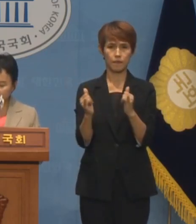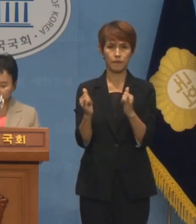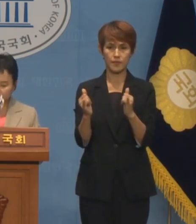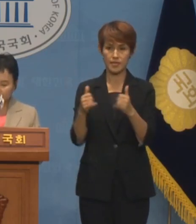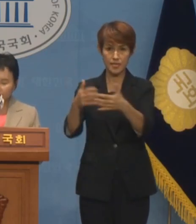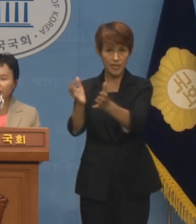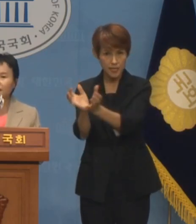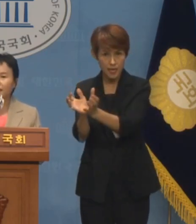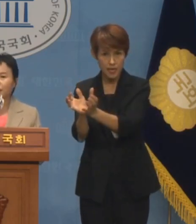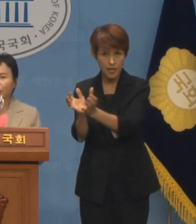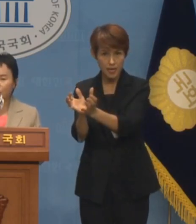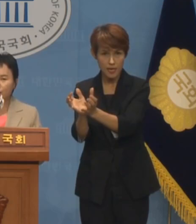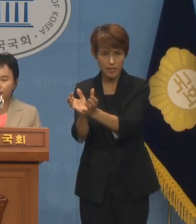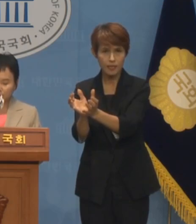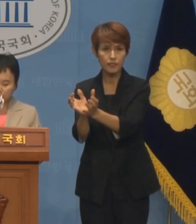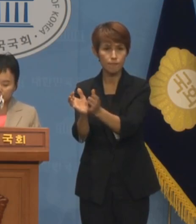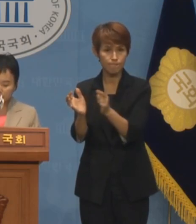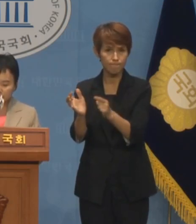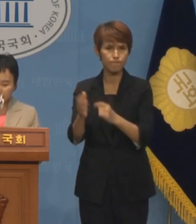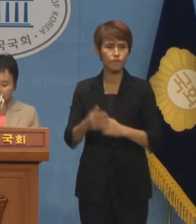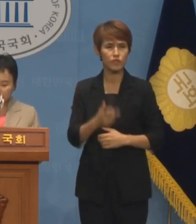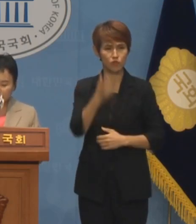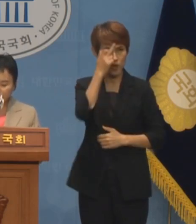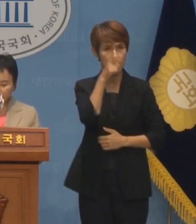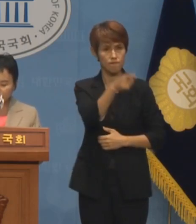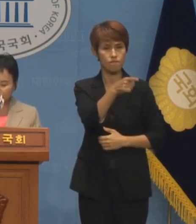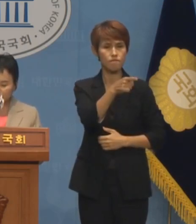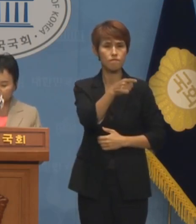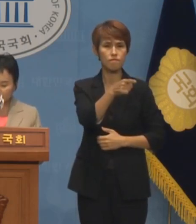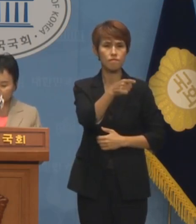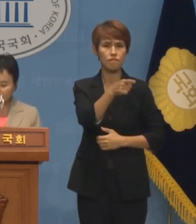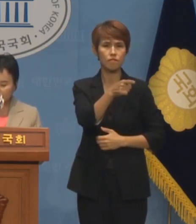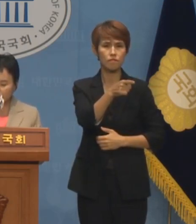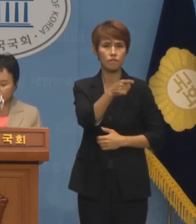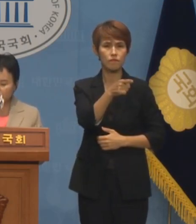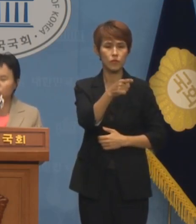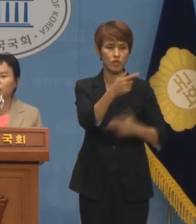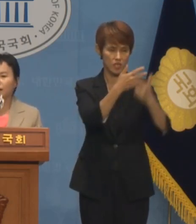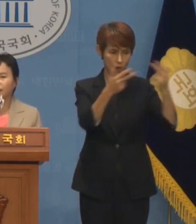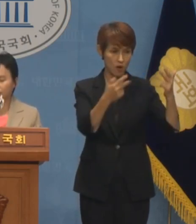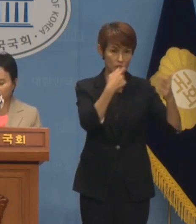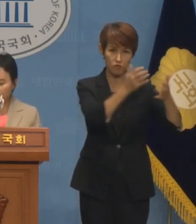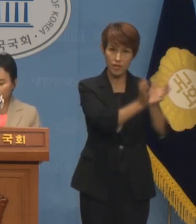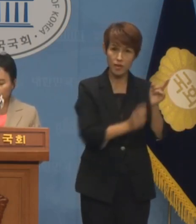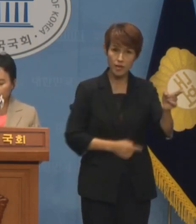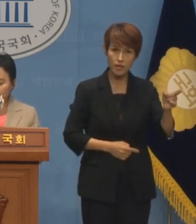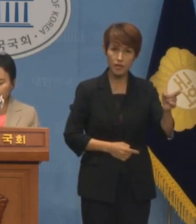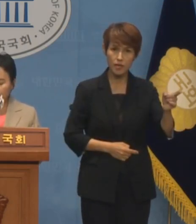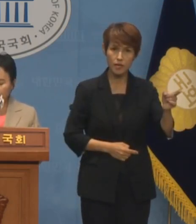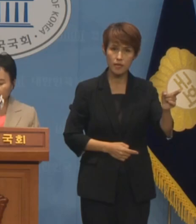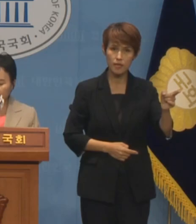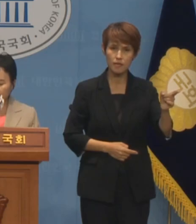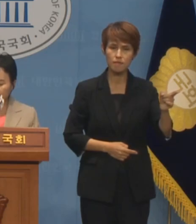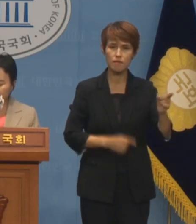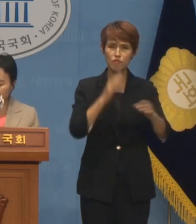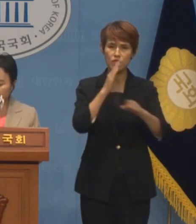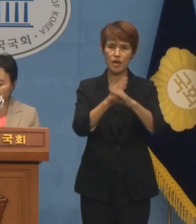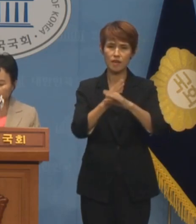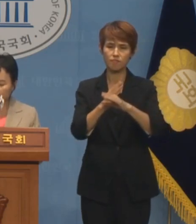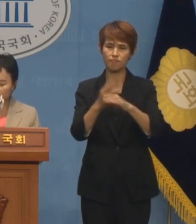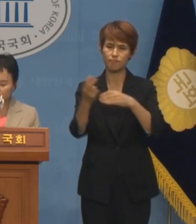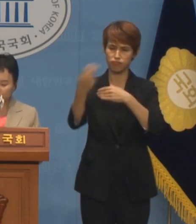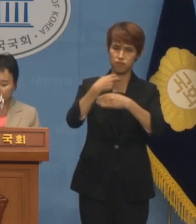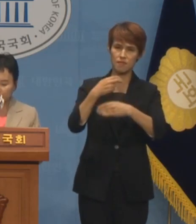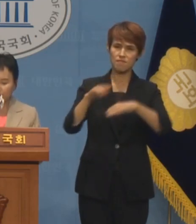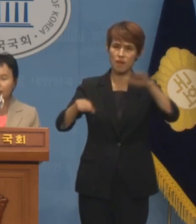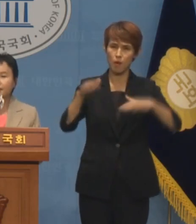단체들을 대신해서 채민희 가방위원장을 비롯한 이재명의 민주당은 뿌리 깊은 탈북민 차별과